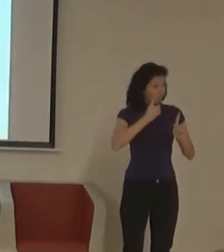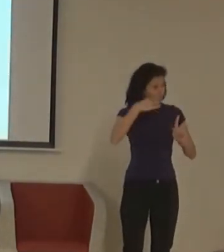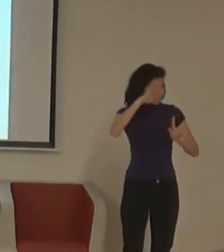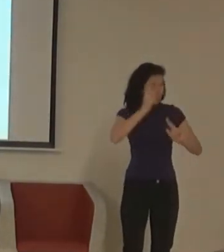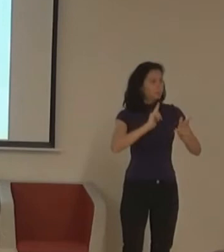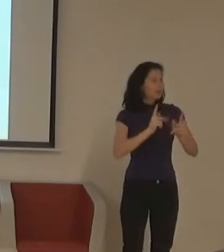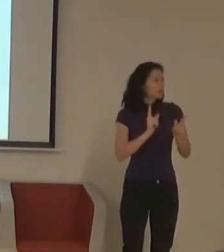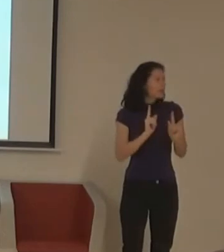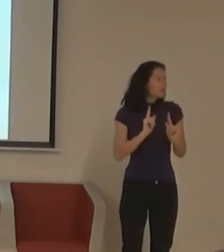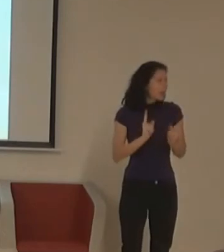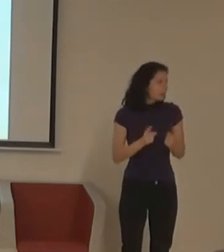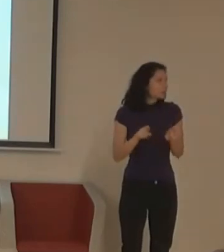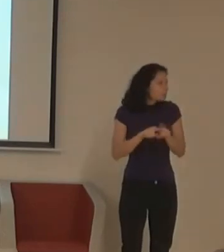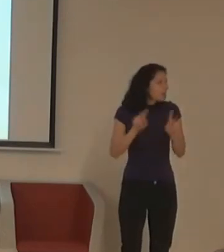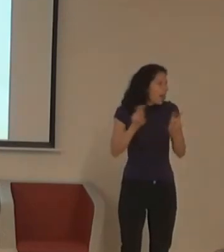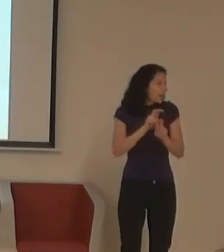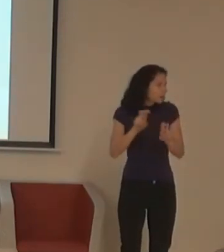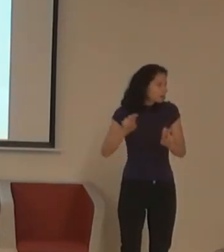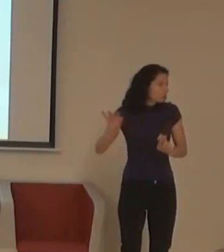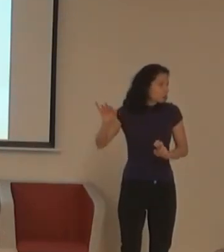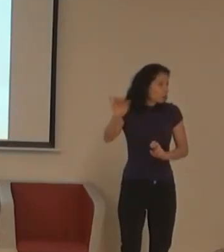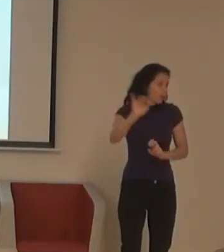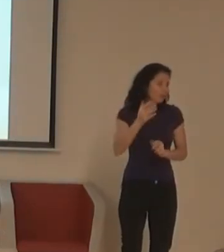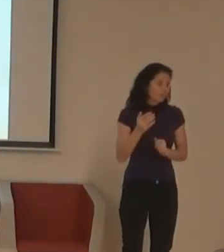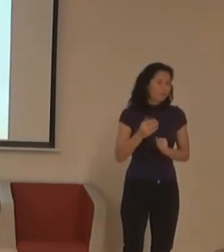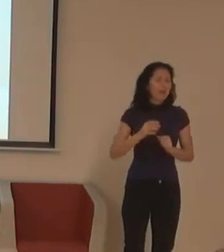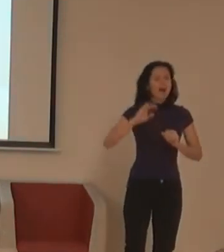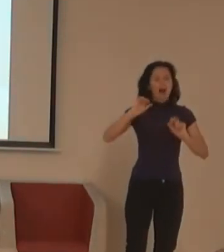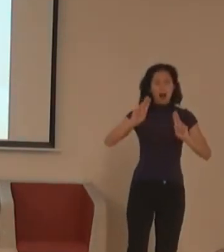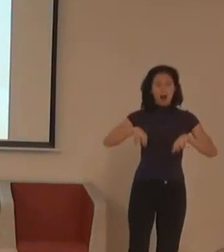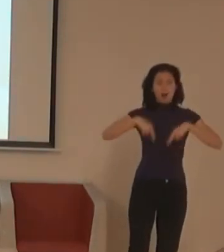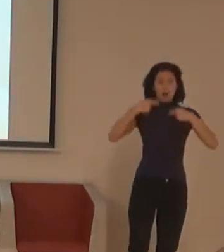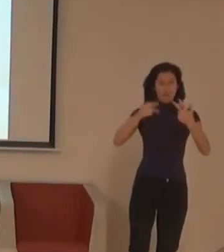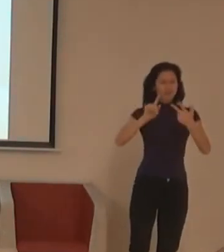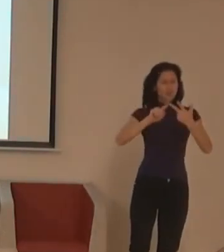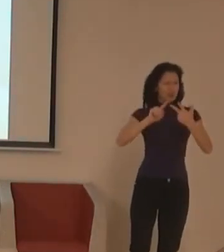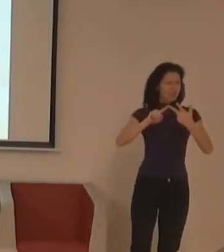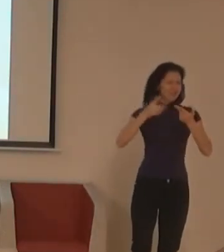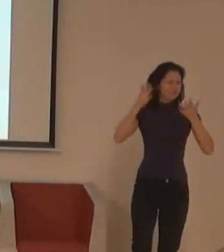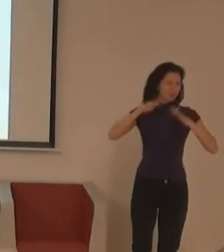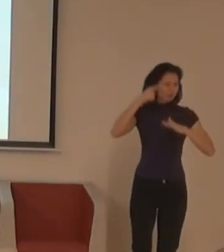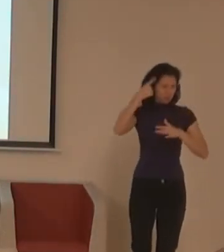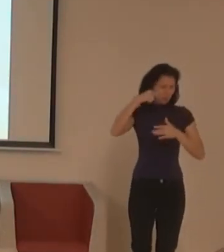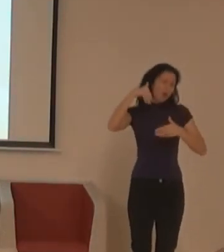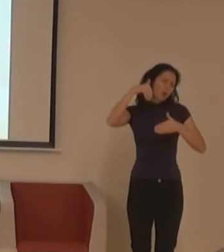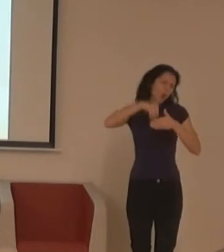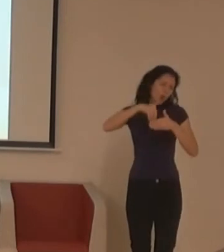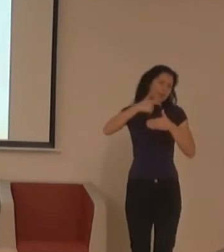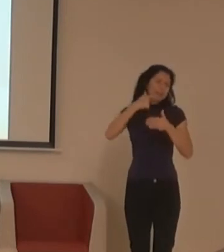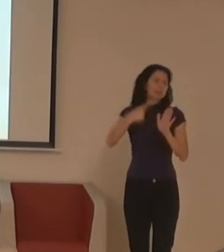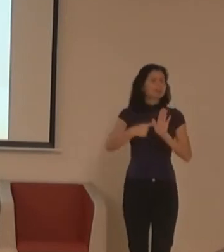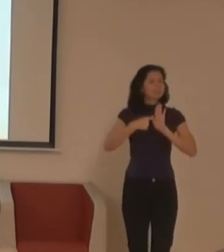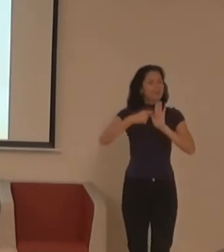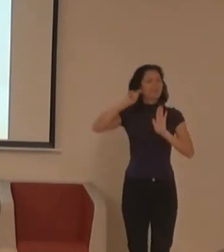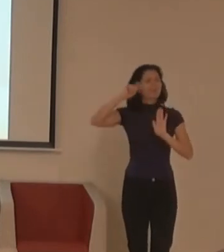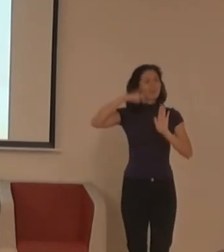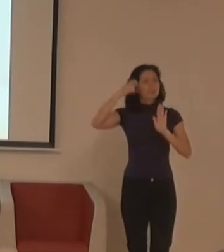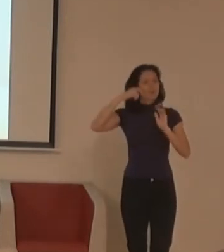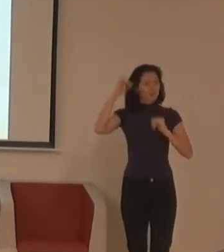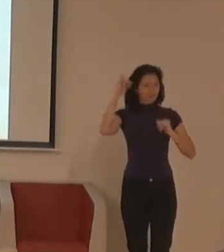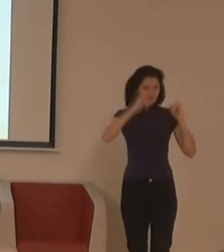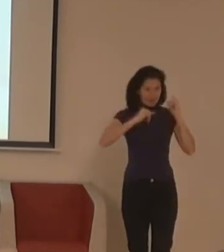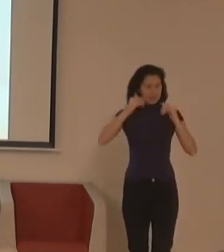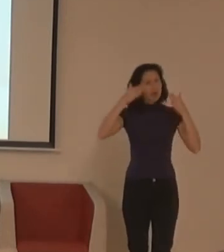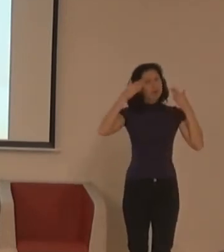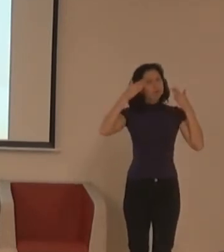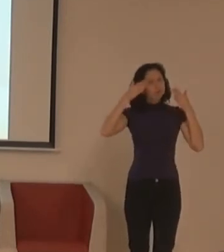Poslední případová studia, kterou vám chci představit, je Věstoval jeden svět. Festival dokumentárních filmů o lidských právěch, který si v roce 2017 zvekl.